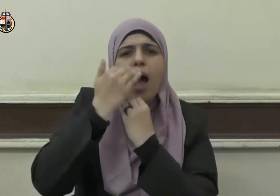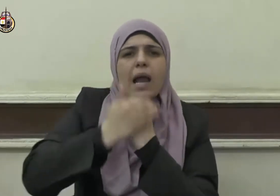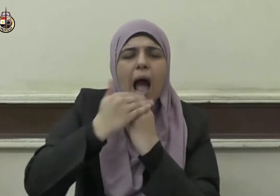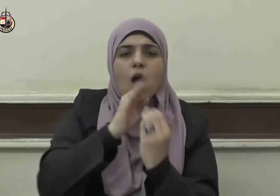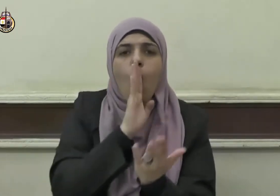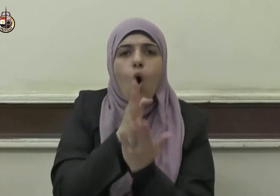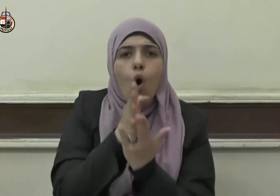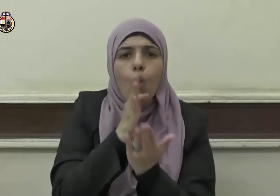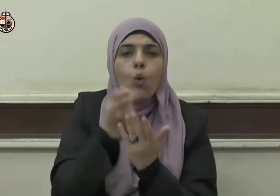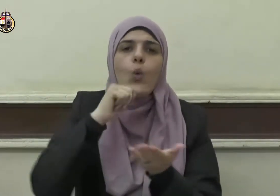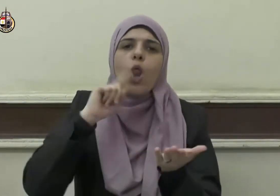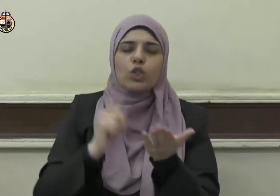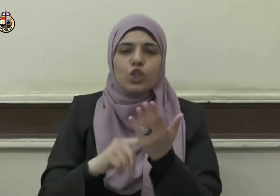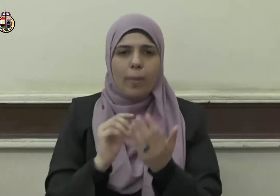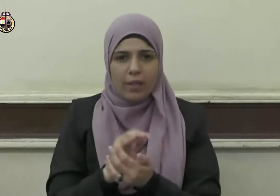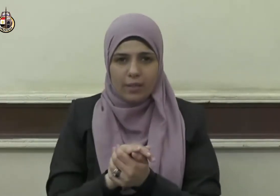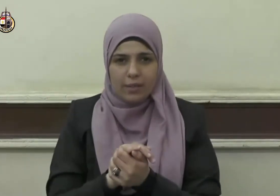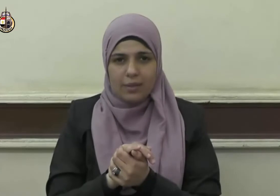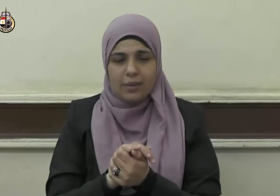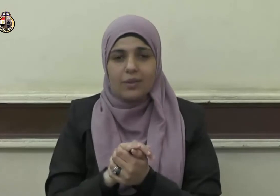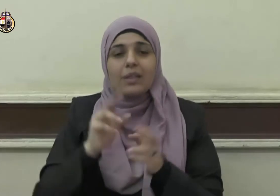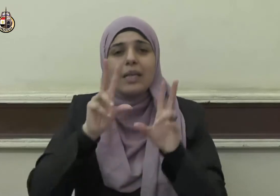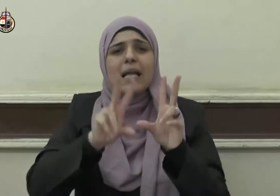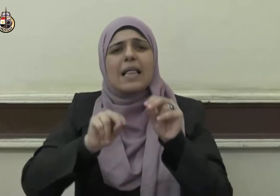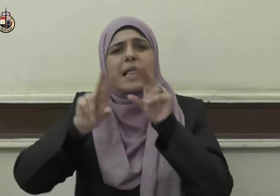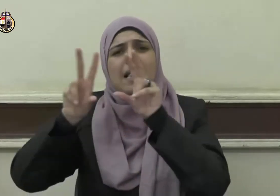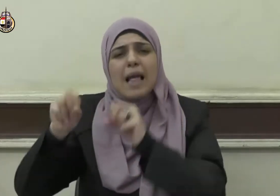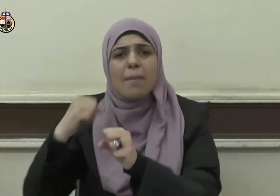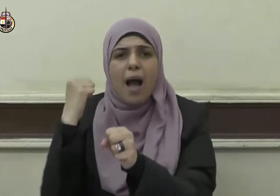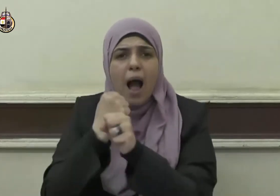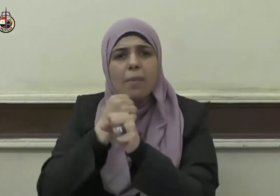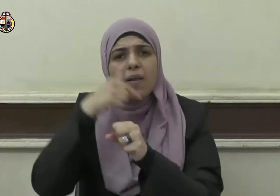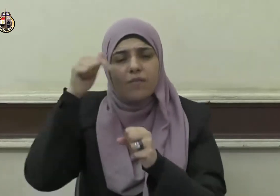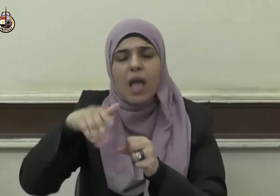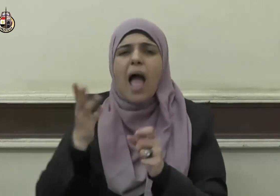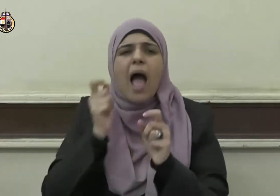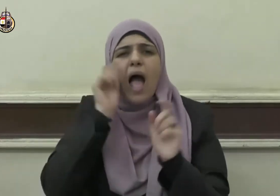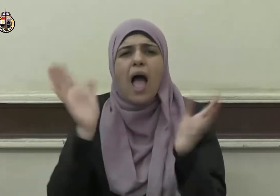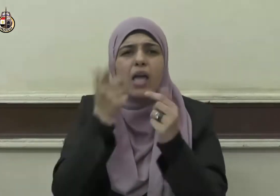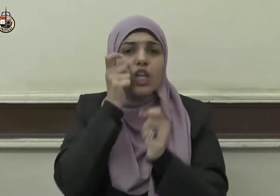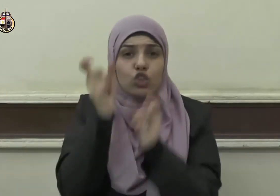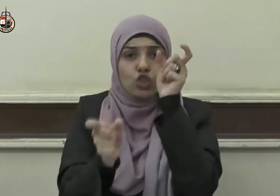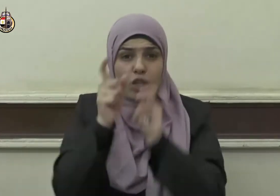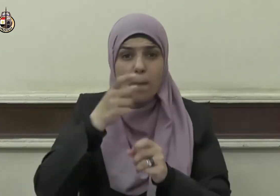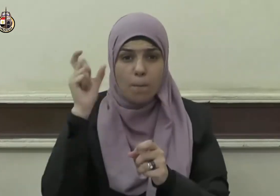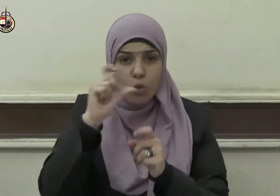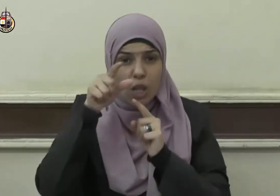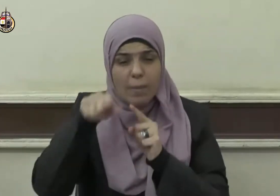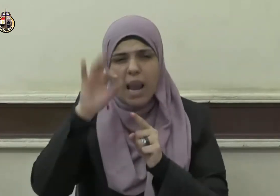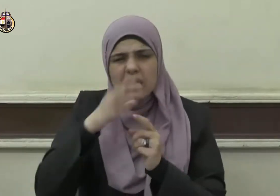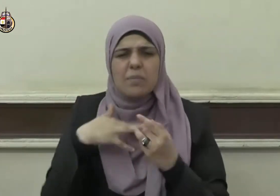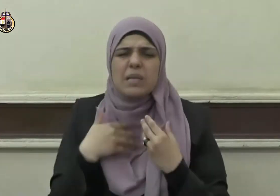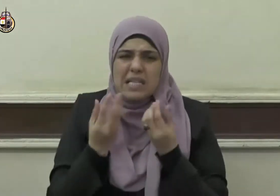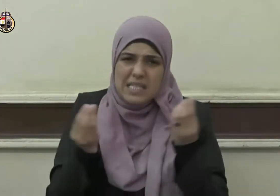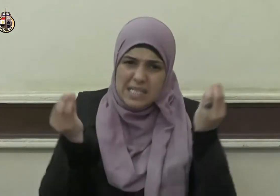والواجبات كما ينبغي أن يحلص المسلم على كفرة العبادات